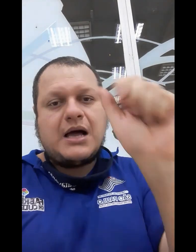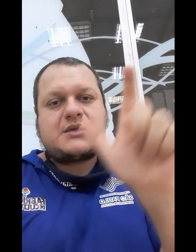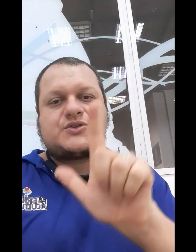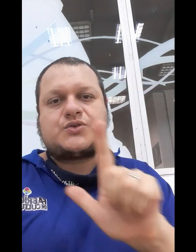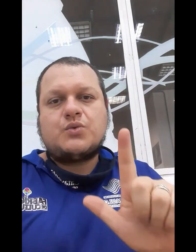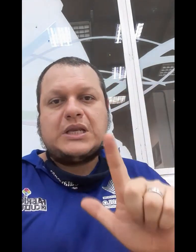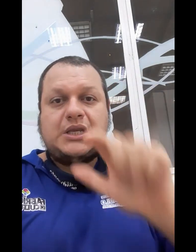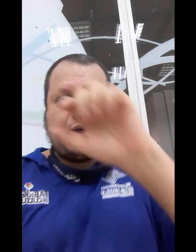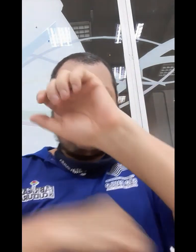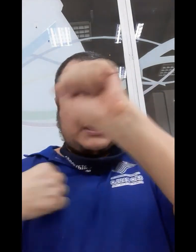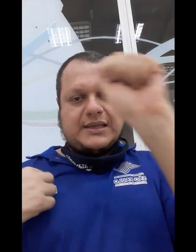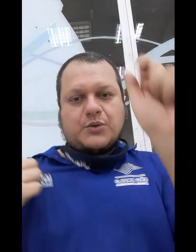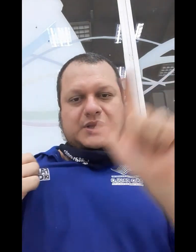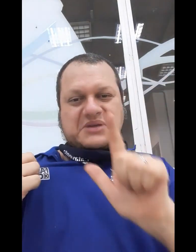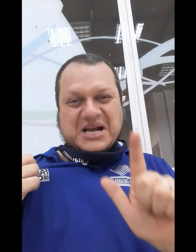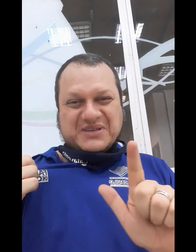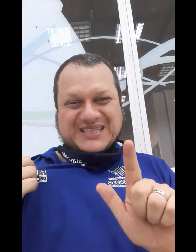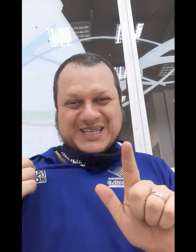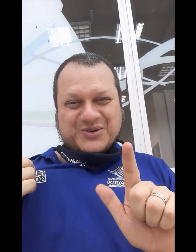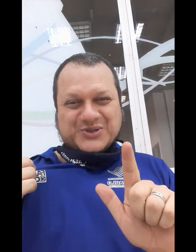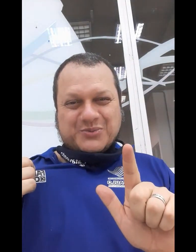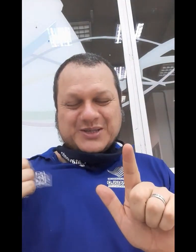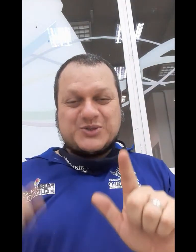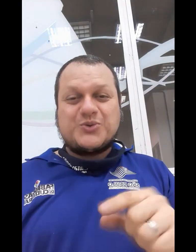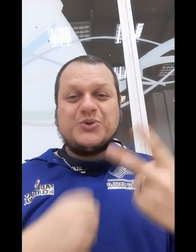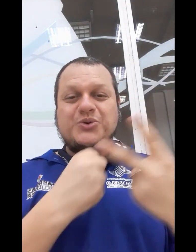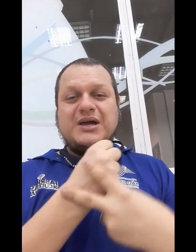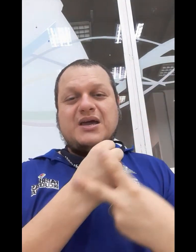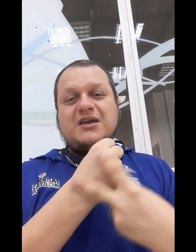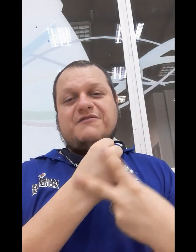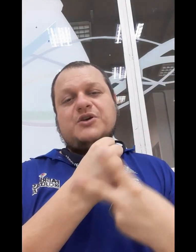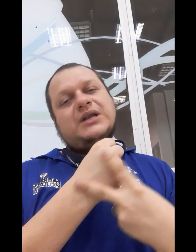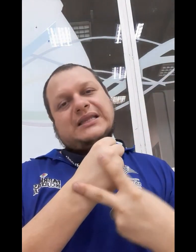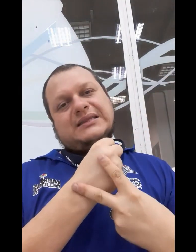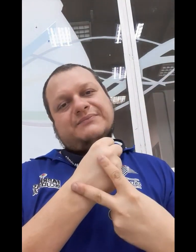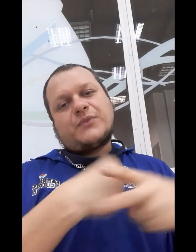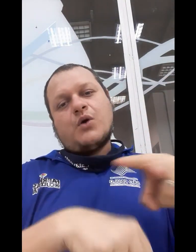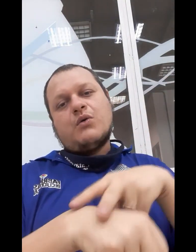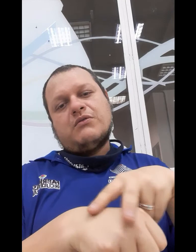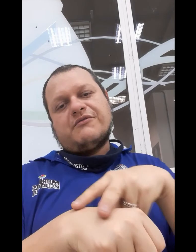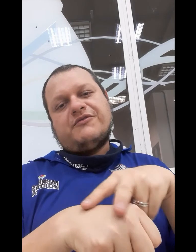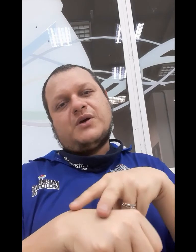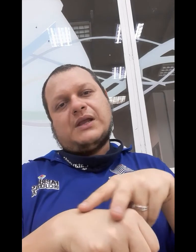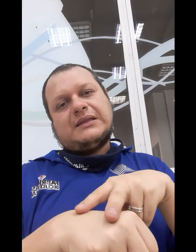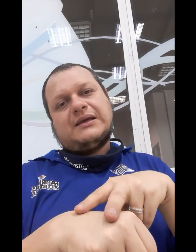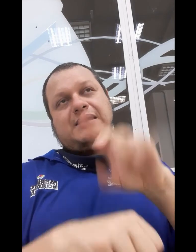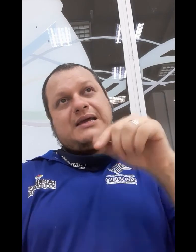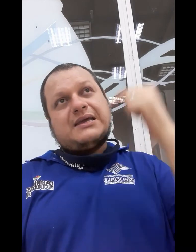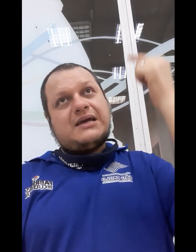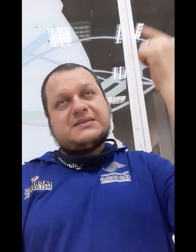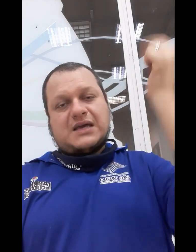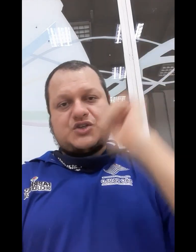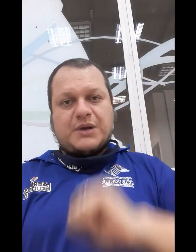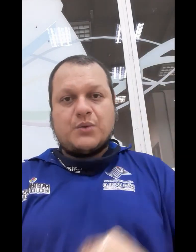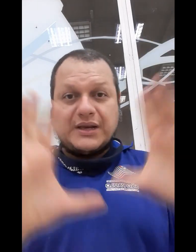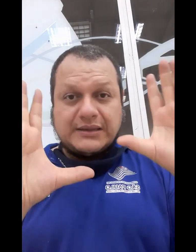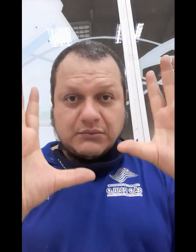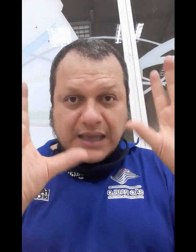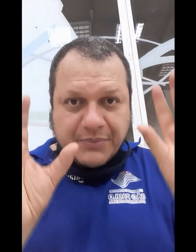azul anil, que é a cor da minha camiseta, que o azul mais escuro, e violeta, ou violeta, que é a sétima cor. Então, dá para